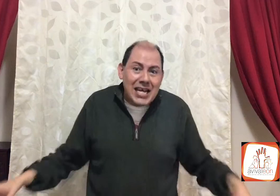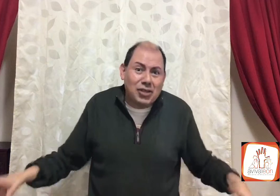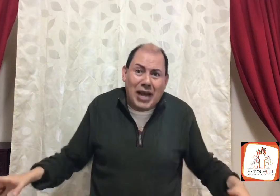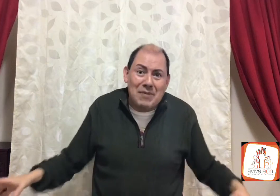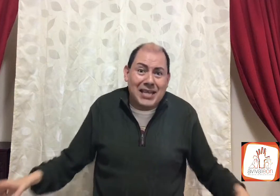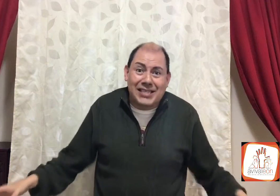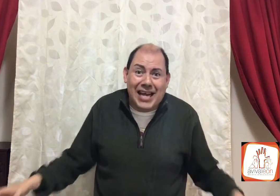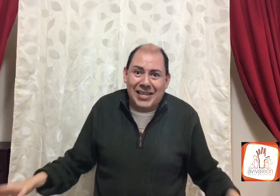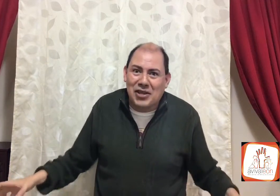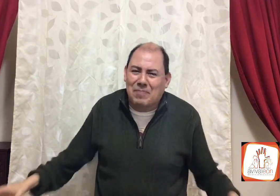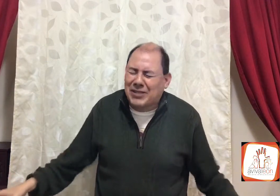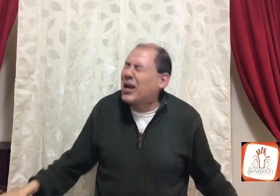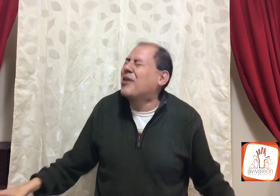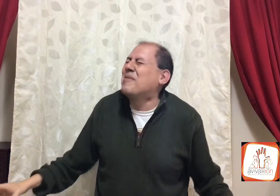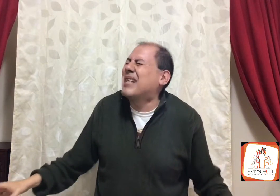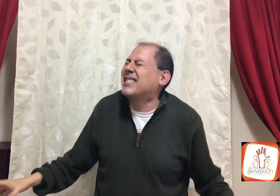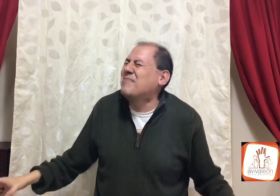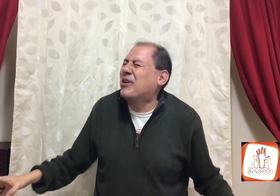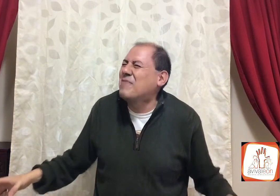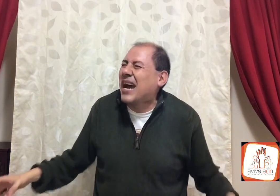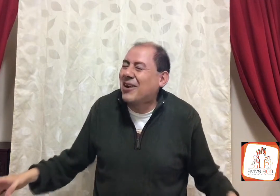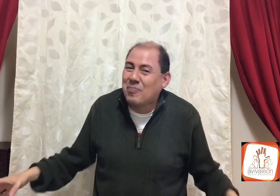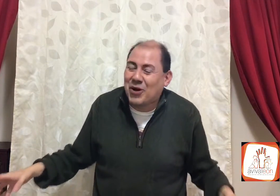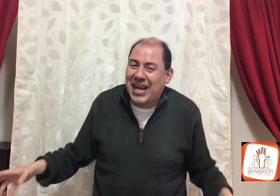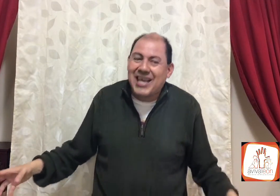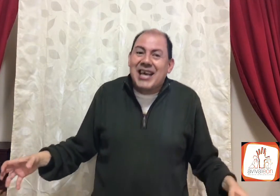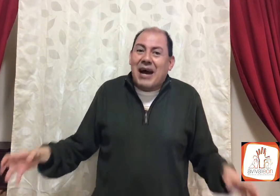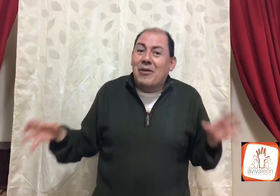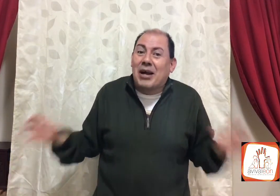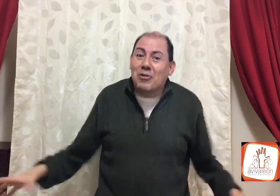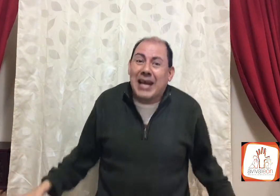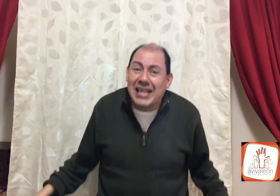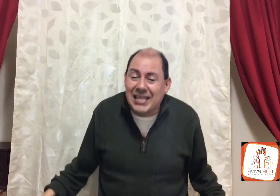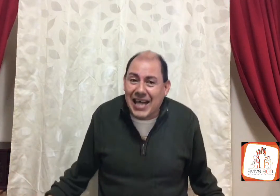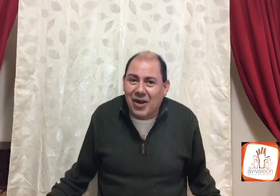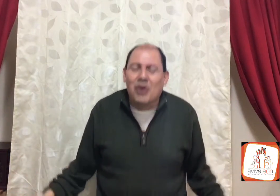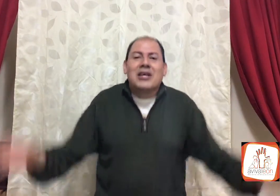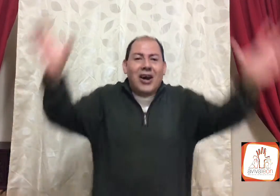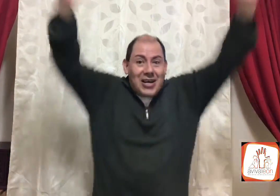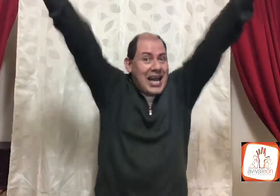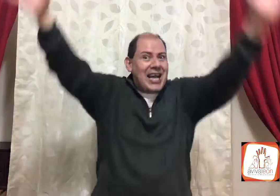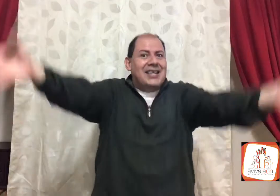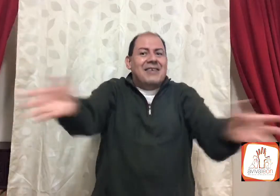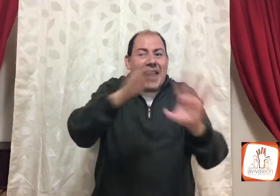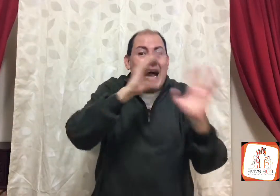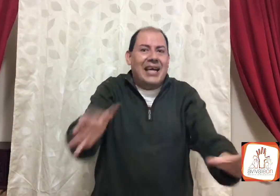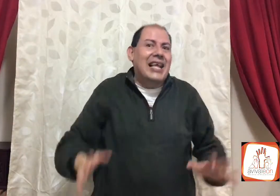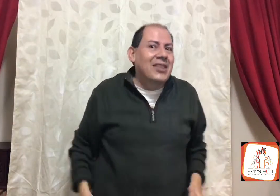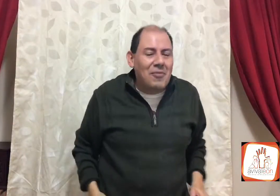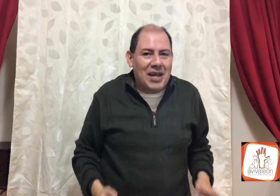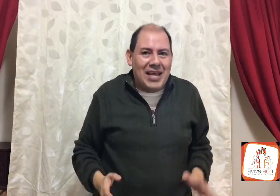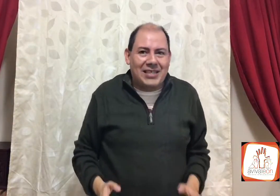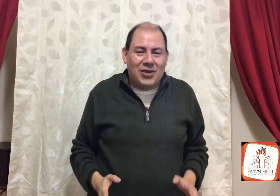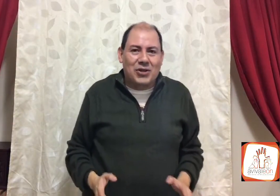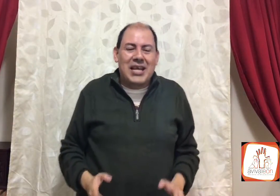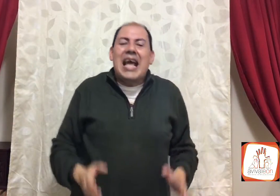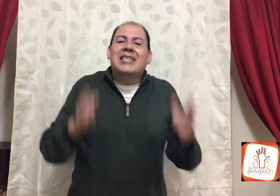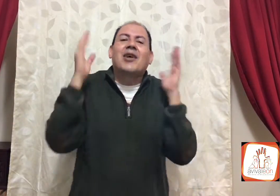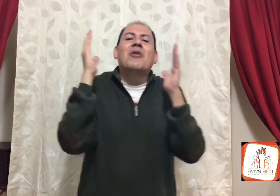esto que viene, está cañón del pastor, algo me va a decir, mejor me agarro, porque, a lo mejor me queda el saco, ok, va, en el nombre de Jesús, es como